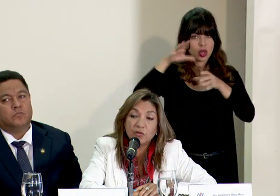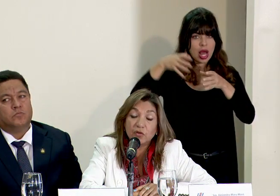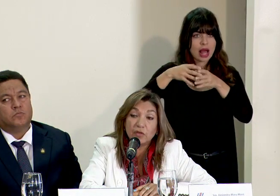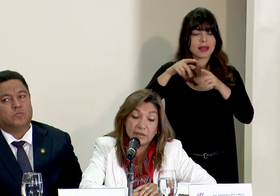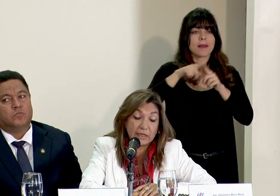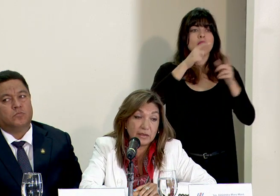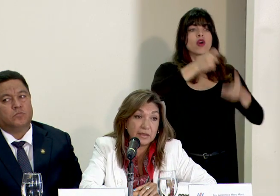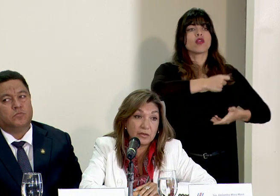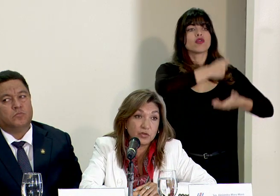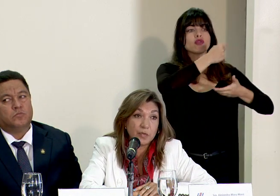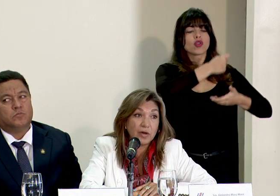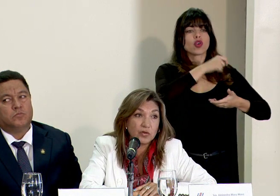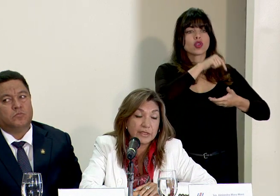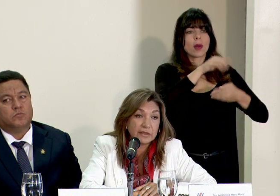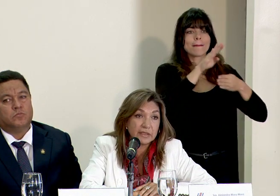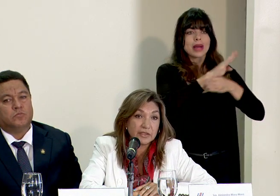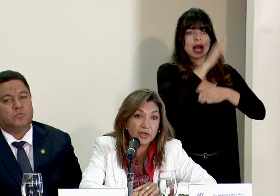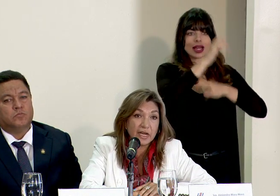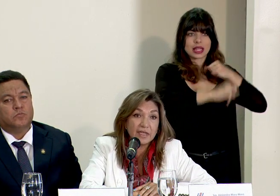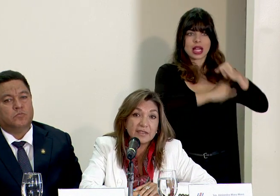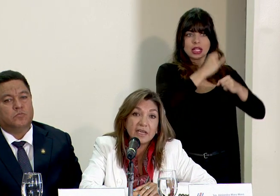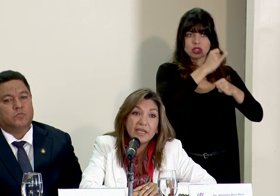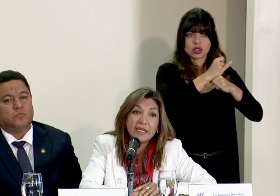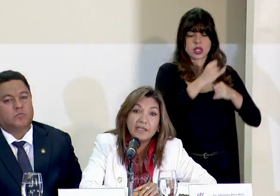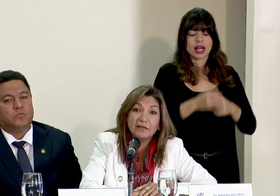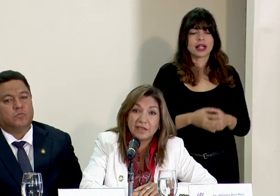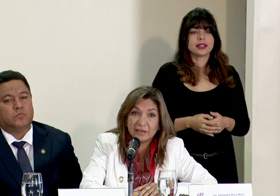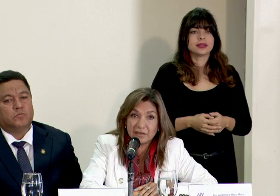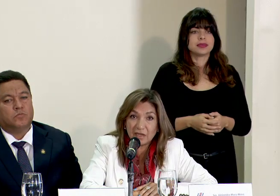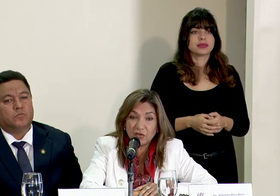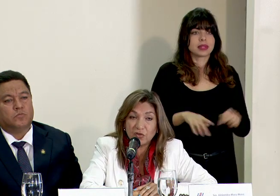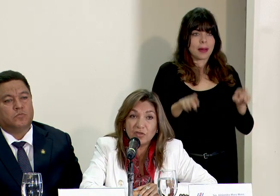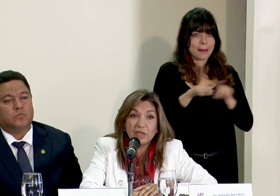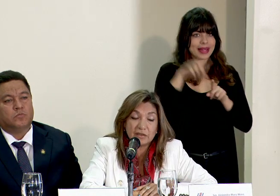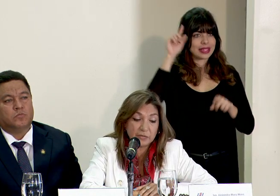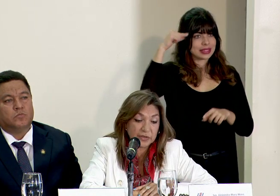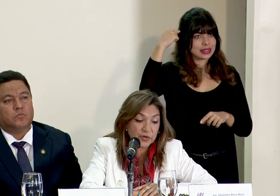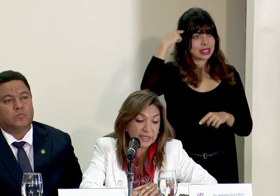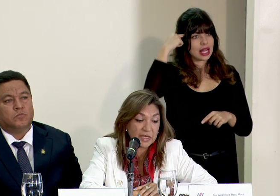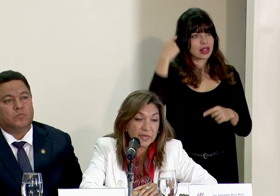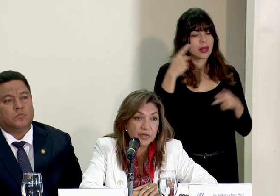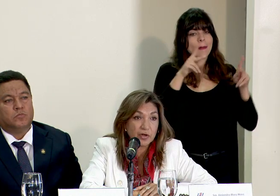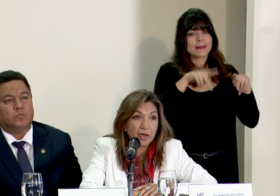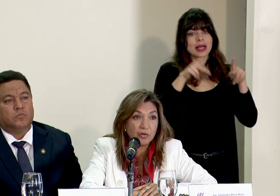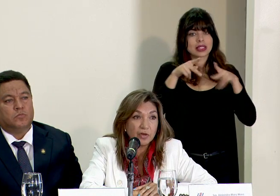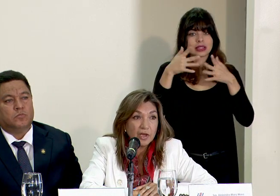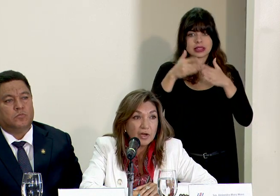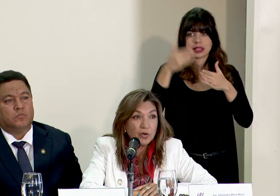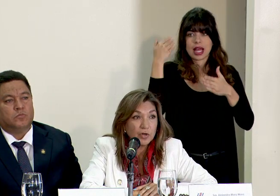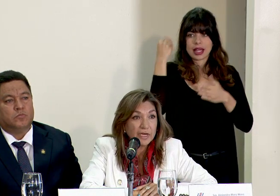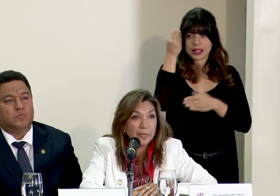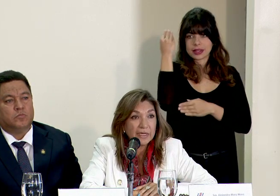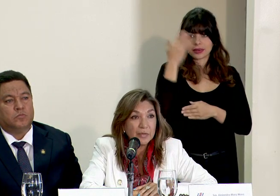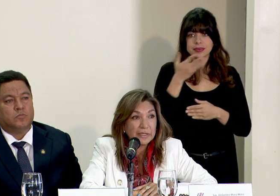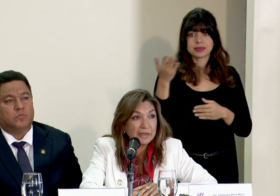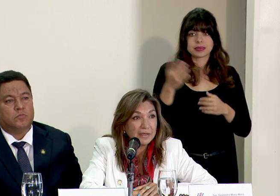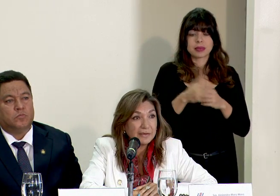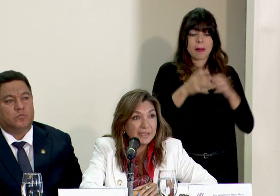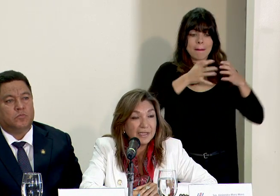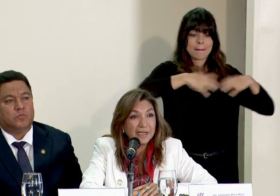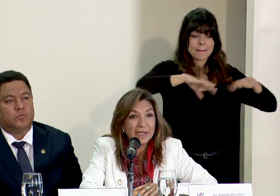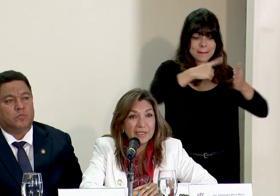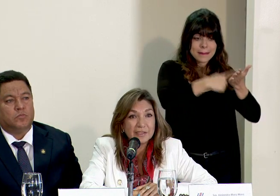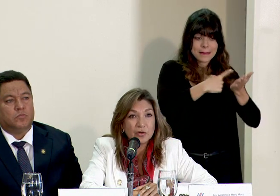del Fondo de los Bancos Internacionales y del Estado, las personas que he mencionado. Lo que el panel